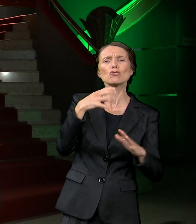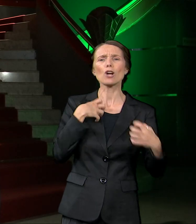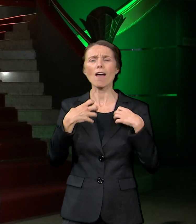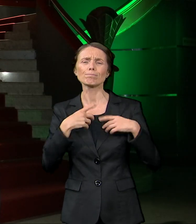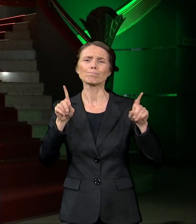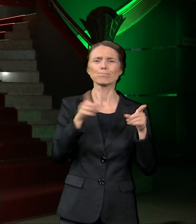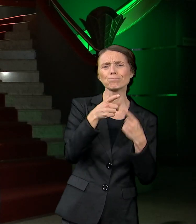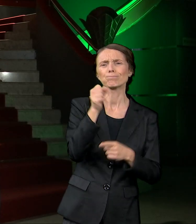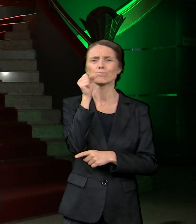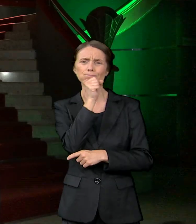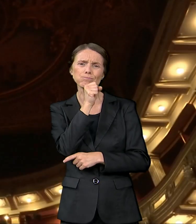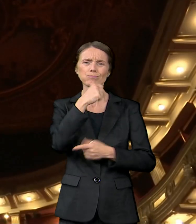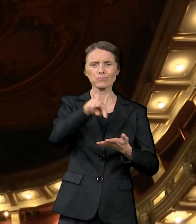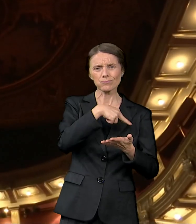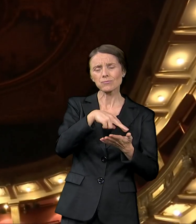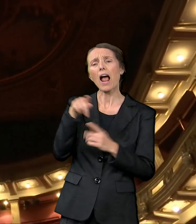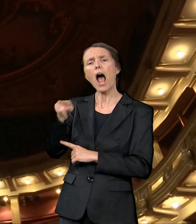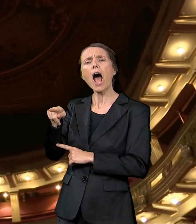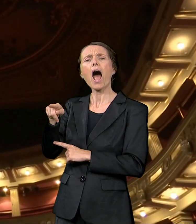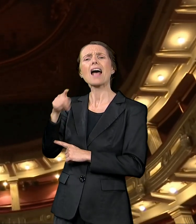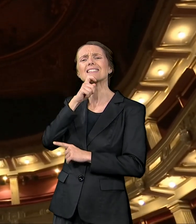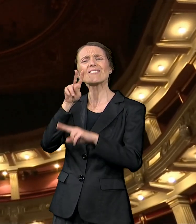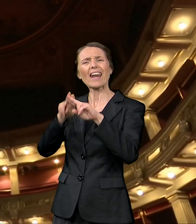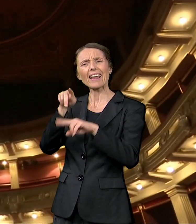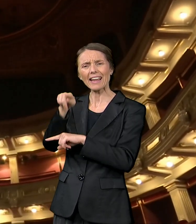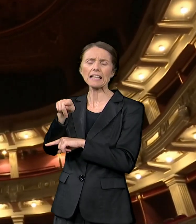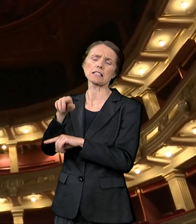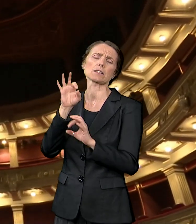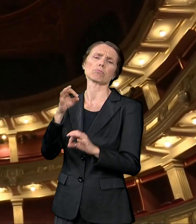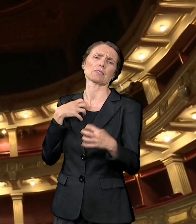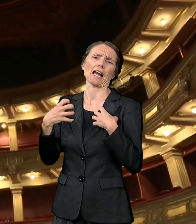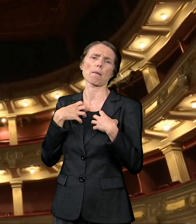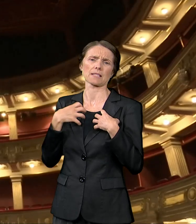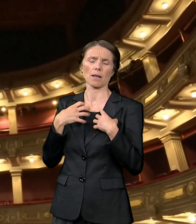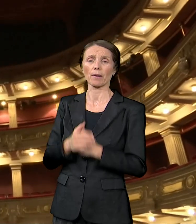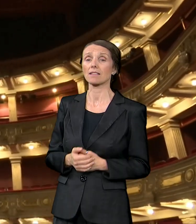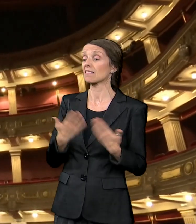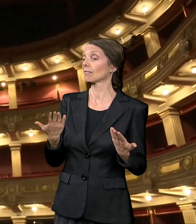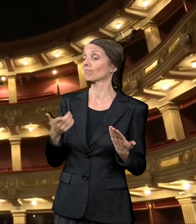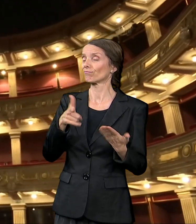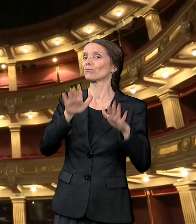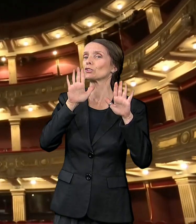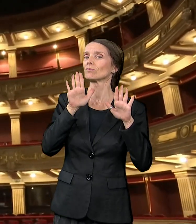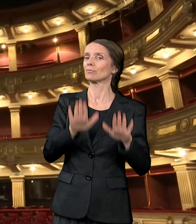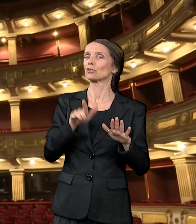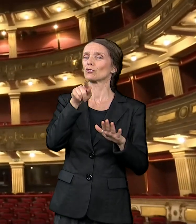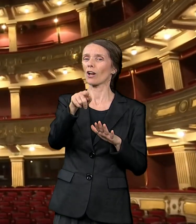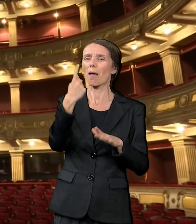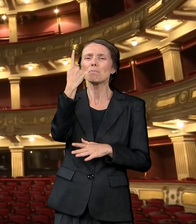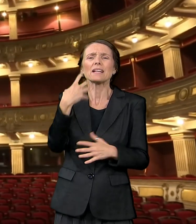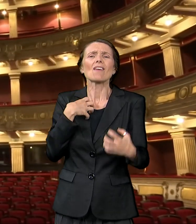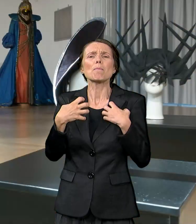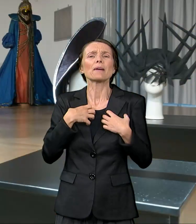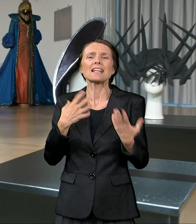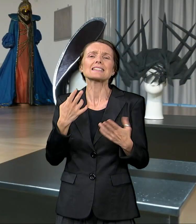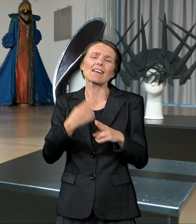Crvenom krstu. I Kocka je bačena. Gotovo sudbonosni naziv prve predstave za početak karijere.